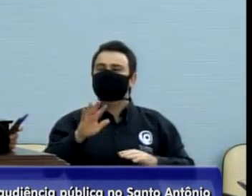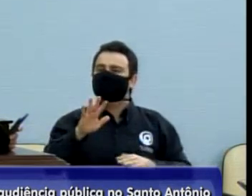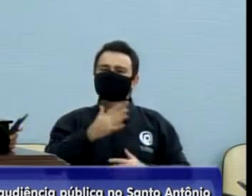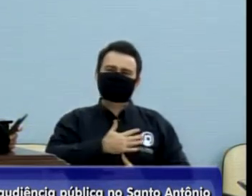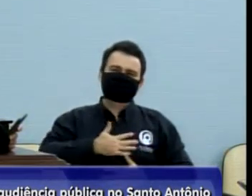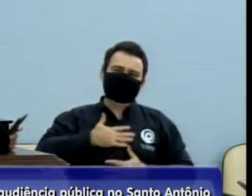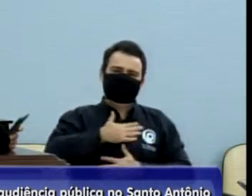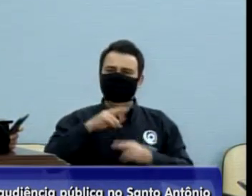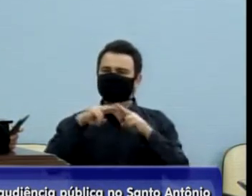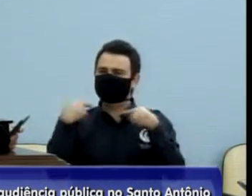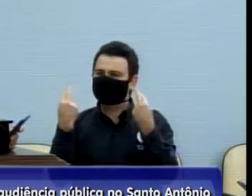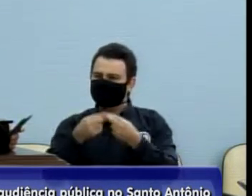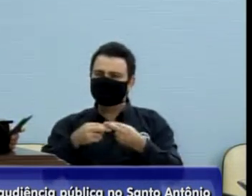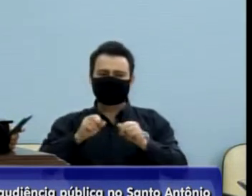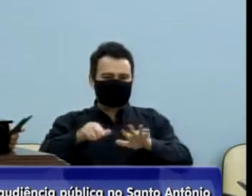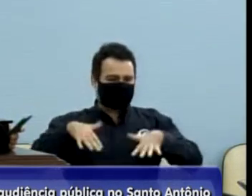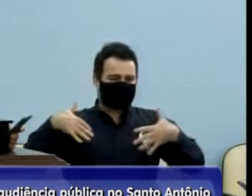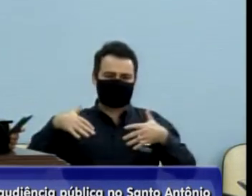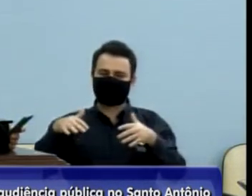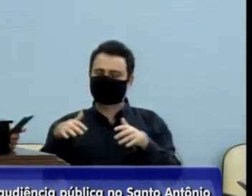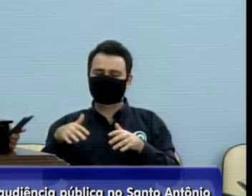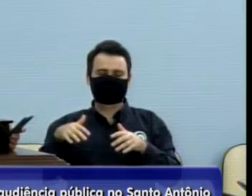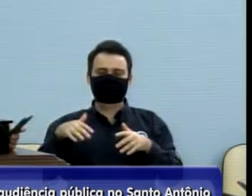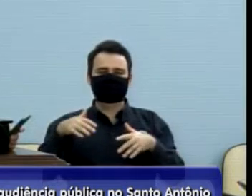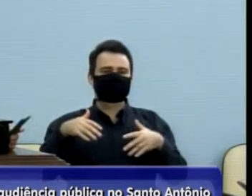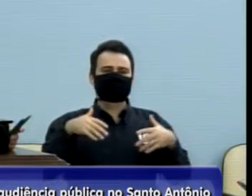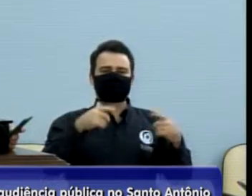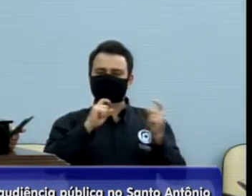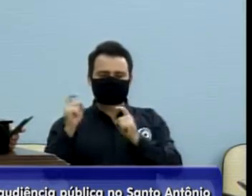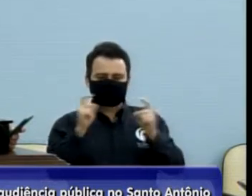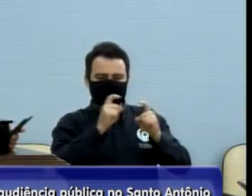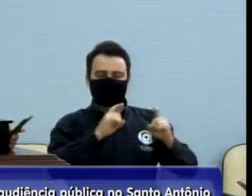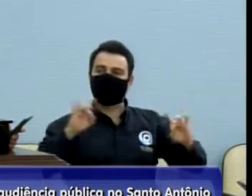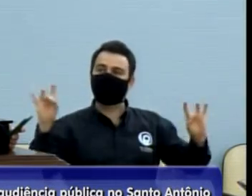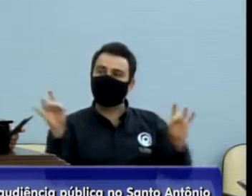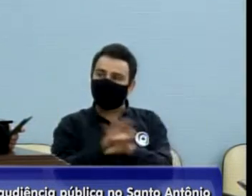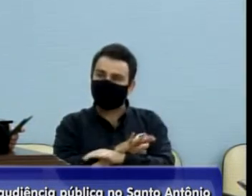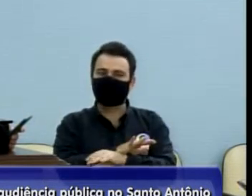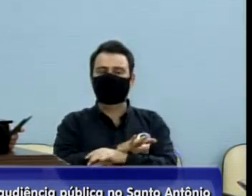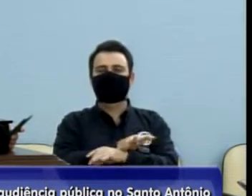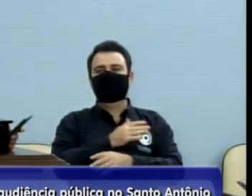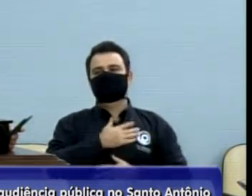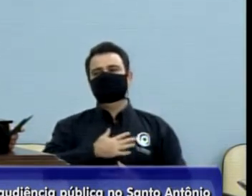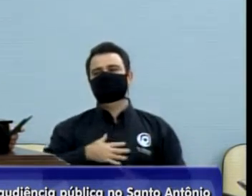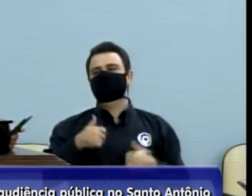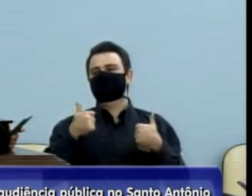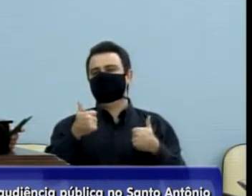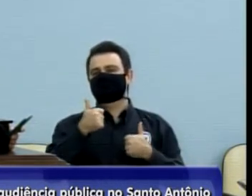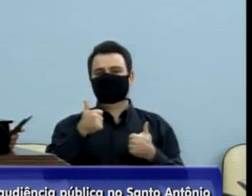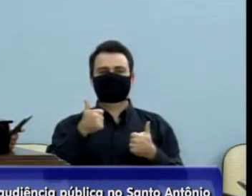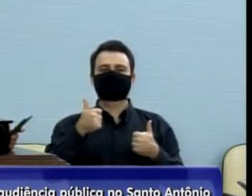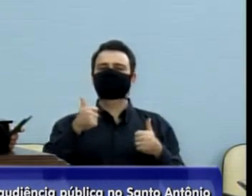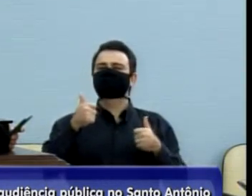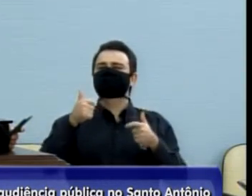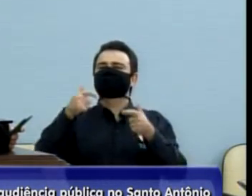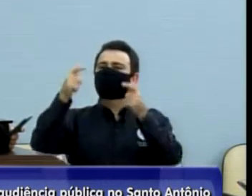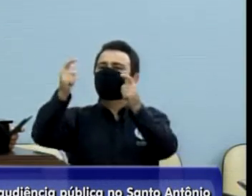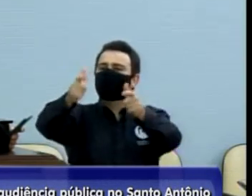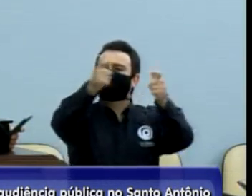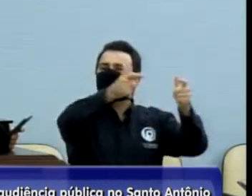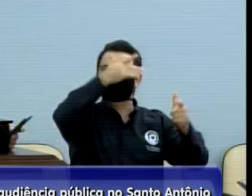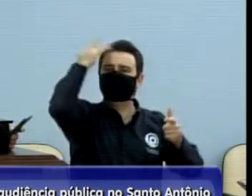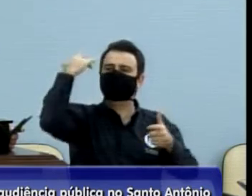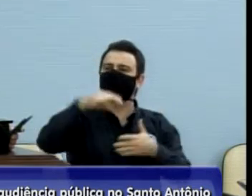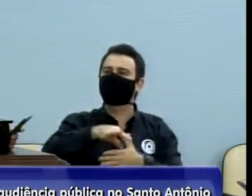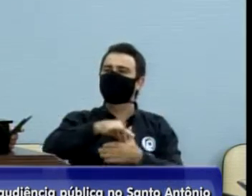a gente chega no final e diz, olha, valeu a pena, vale a pena ouvir as lideranças lá dos bairros Santo Antônio, Cidadania,